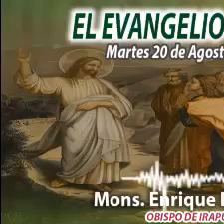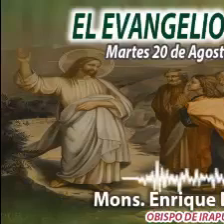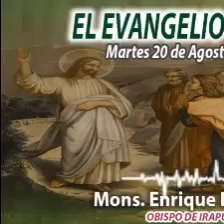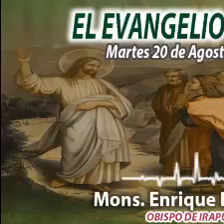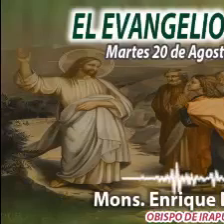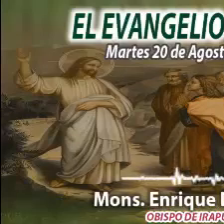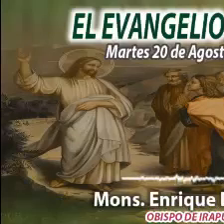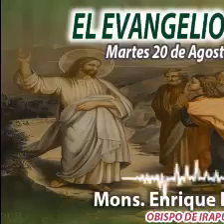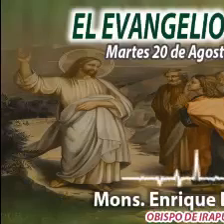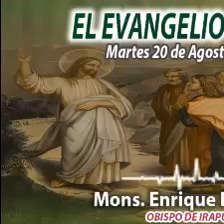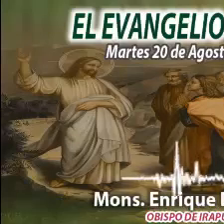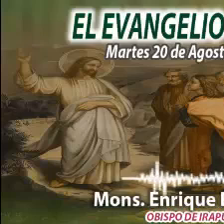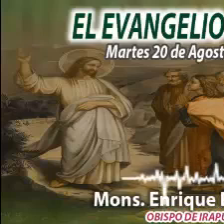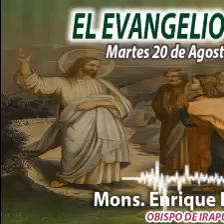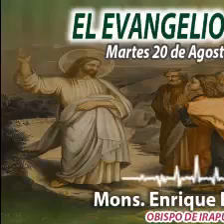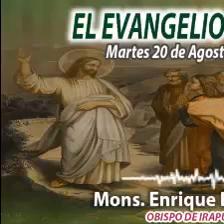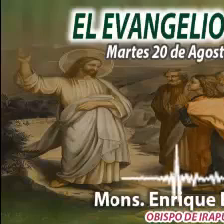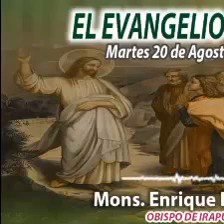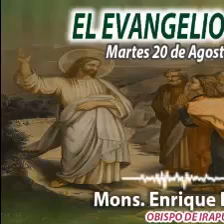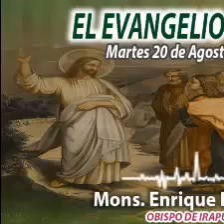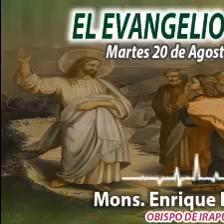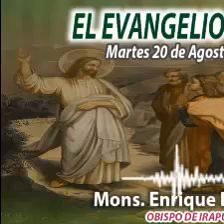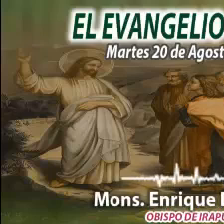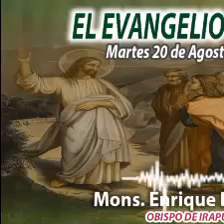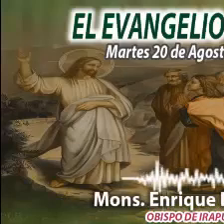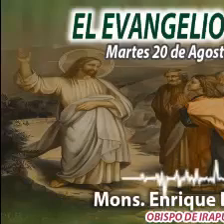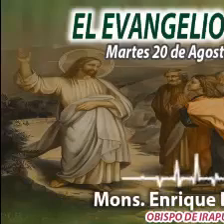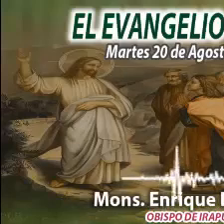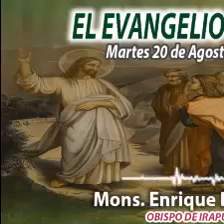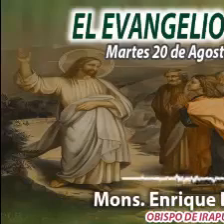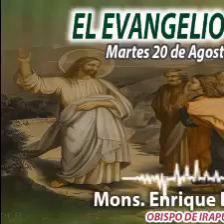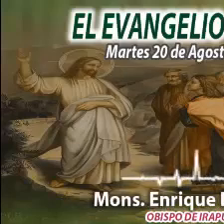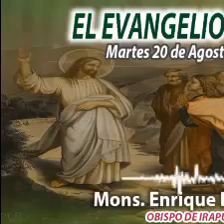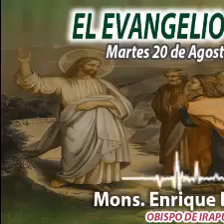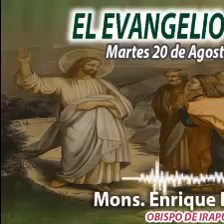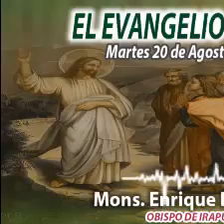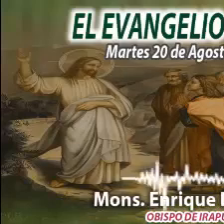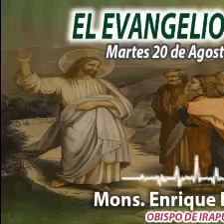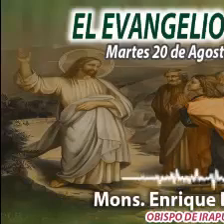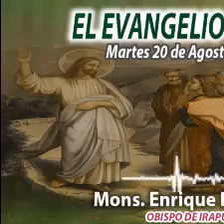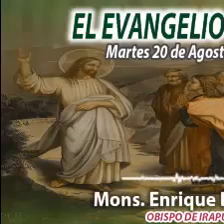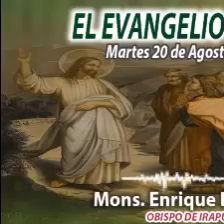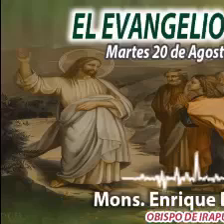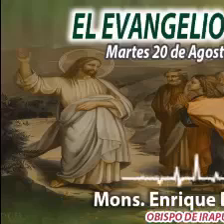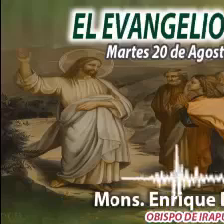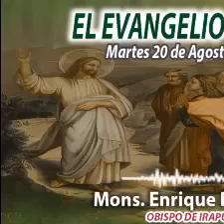Díaz, fortalezcamos nuestra fe. Seamos testigos de Jesús, vivo y resucitado.